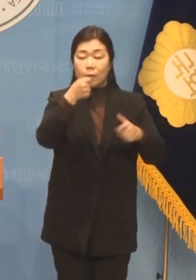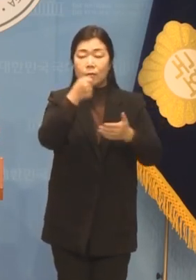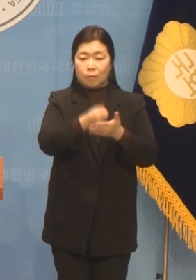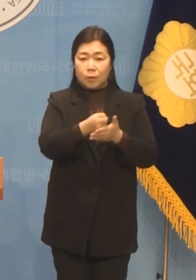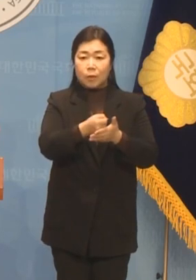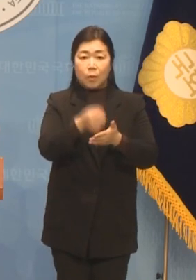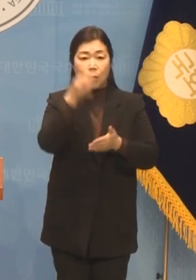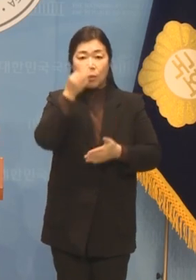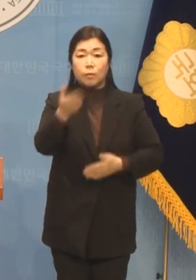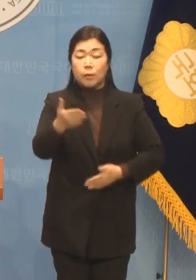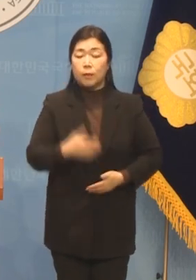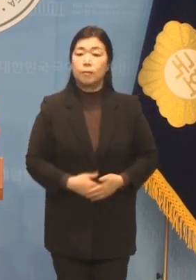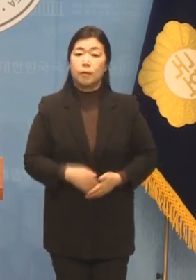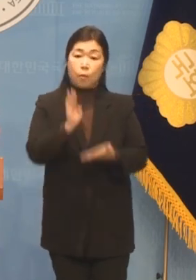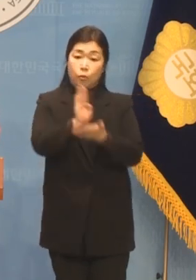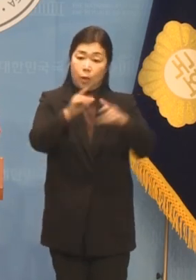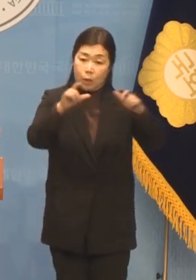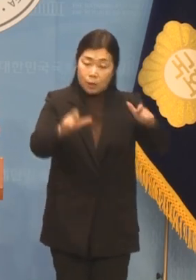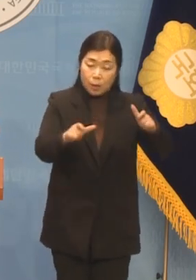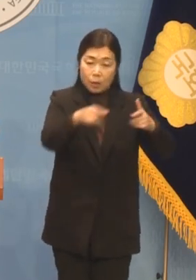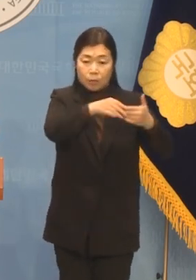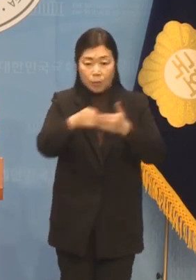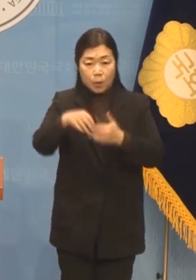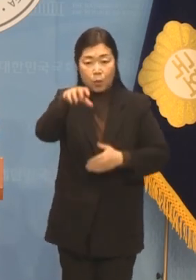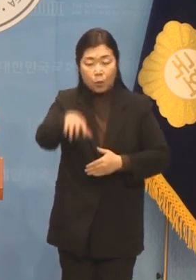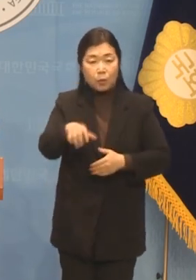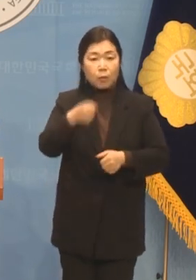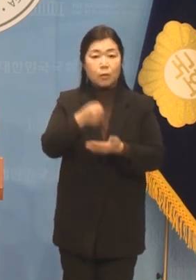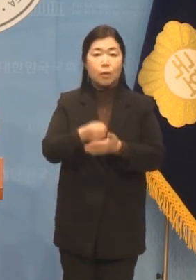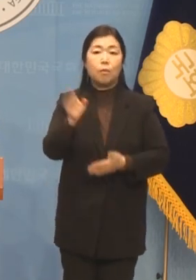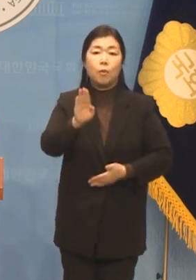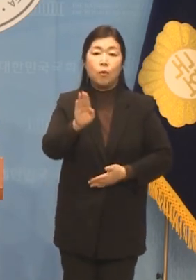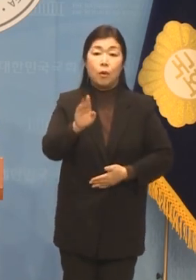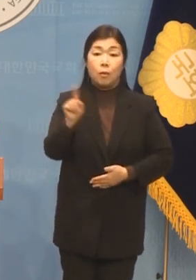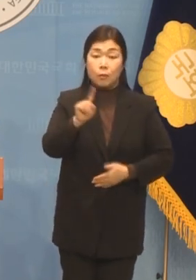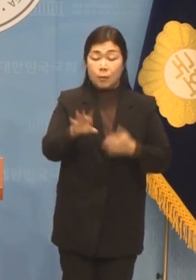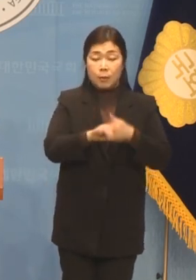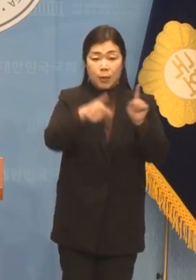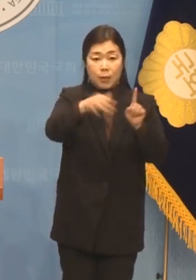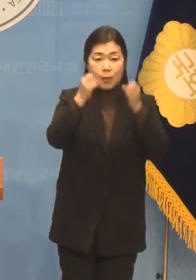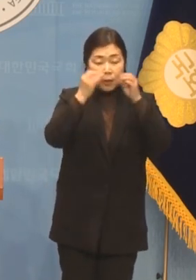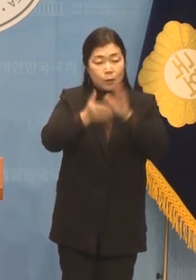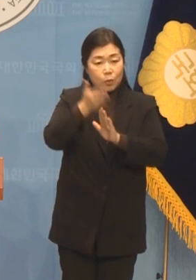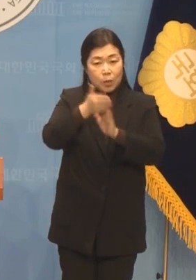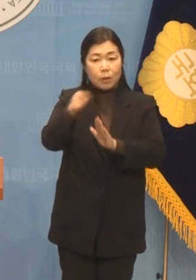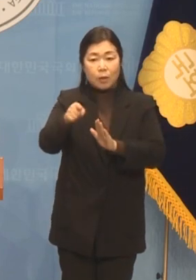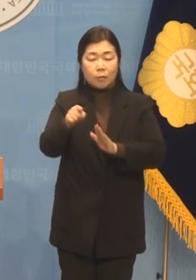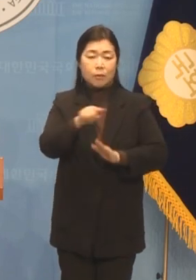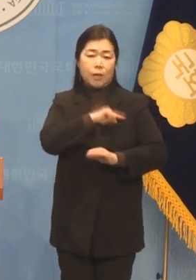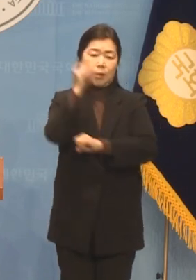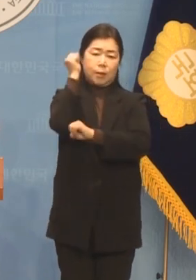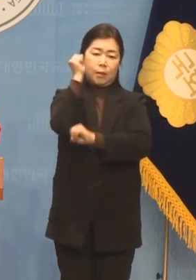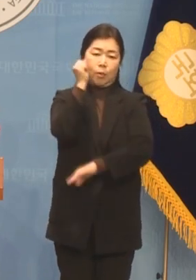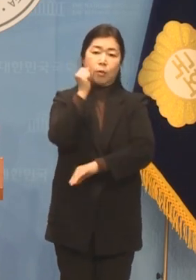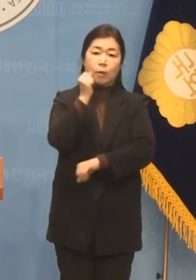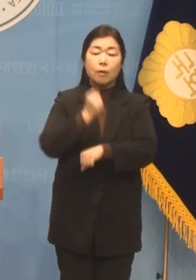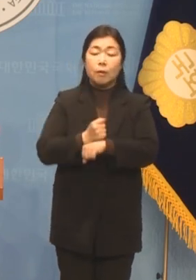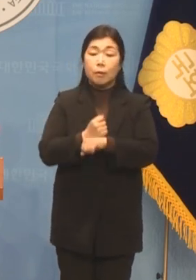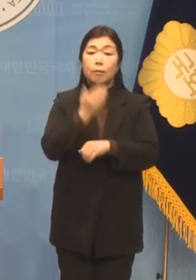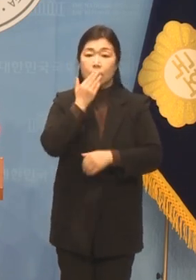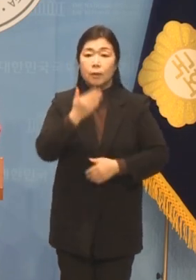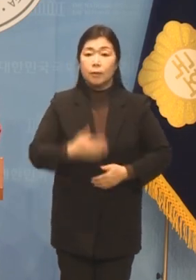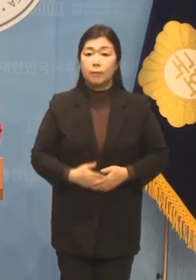분당에서 선도지구로 지정되는 곳은 1기 신도시를 통틀어 대장주 역할을 하게 될 것입니다